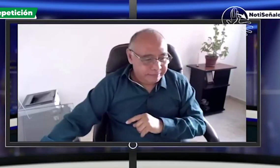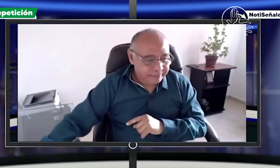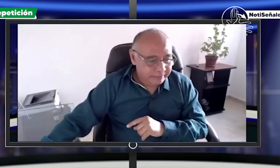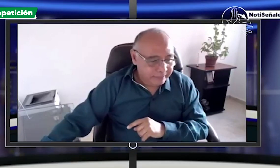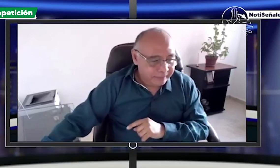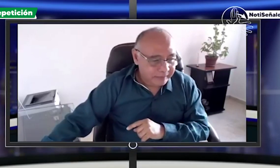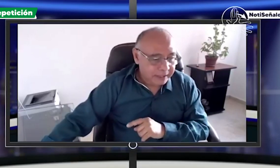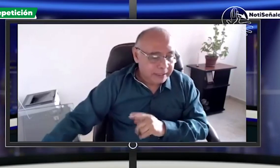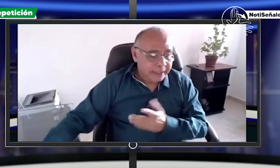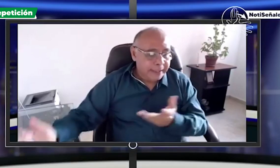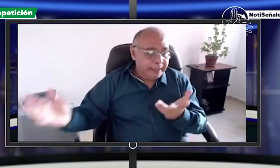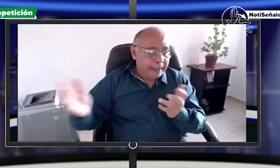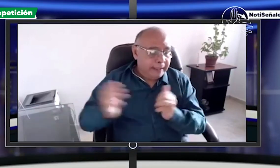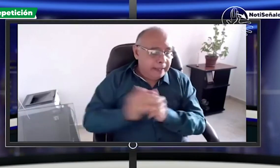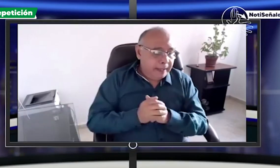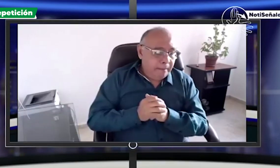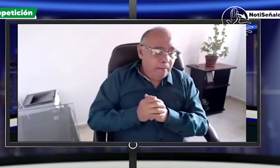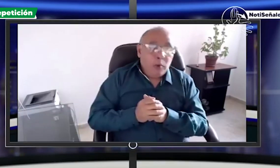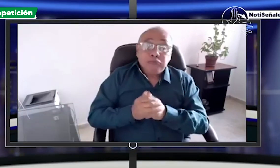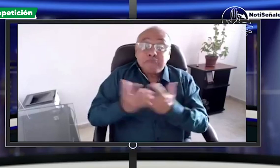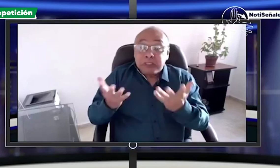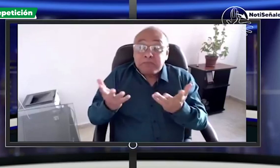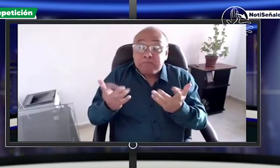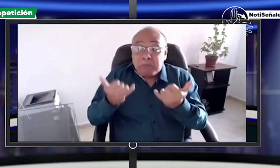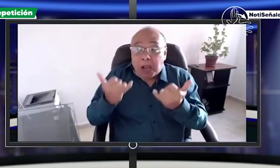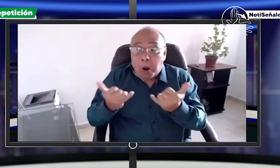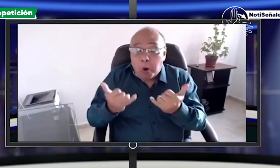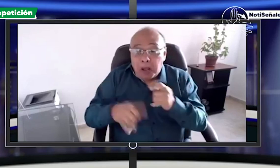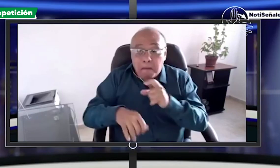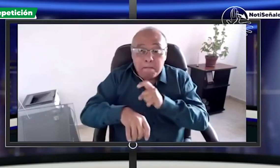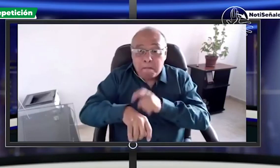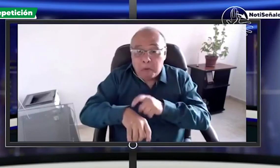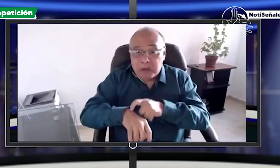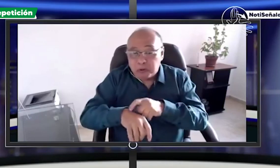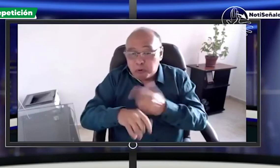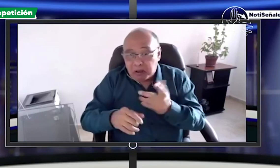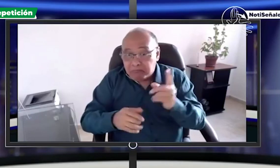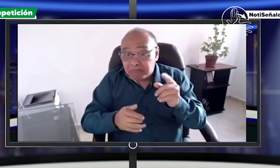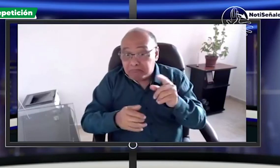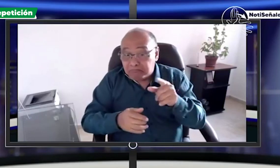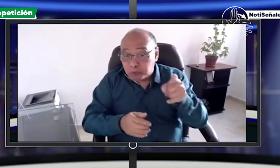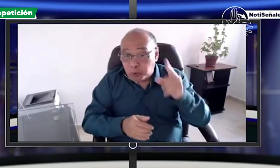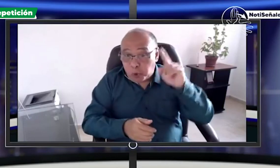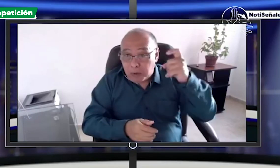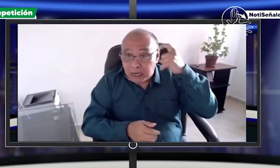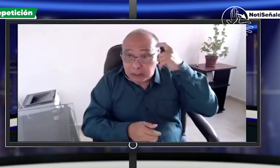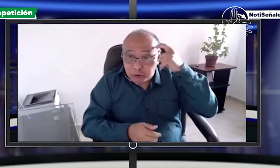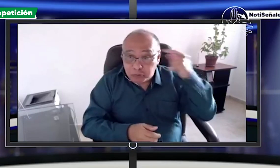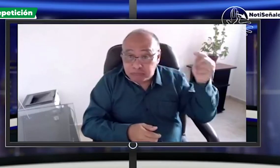que la persona pueda acompañarnos para la próxima semana y comentar este tema en nuestra siguiente emisión de noticias señales